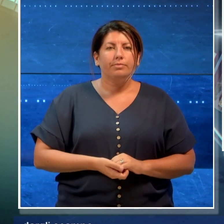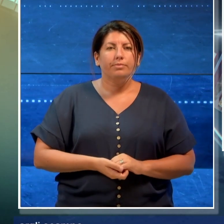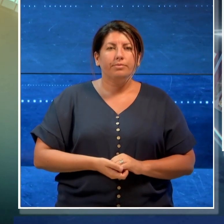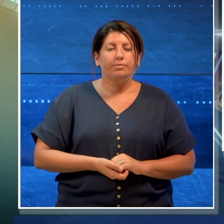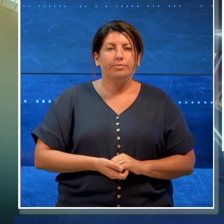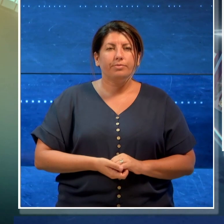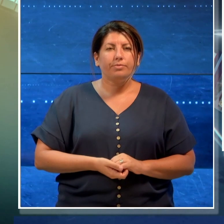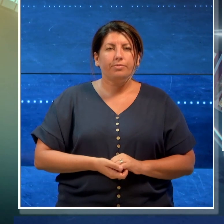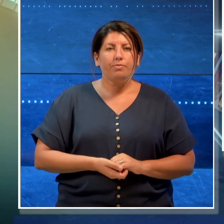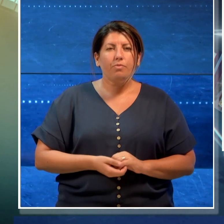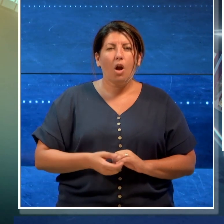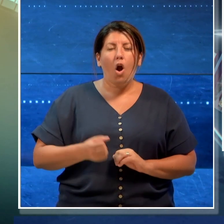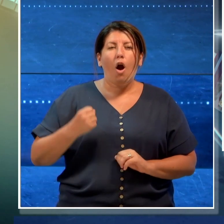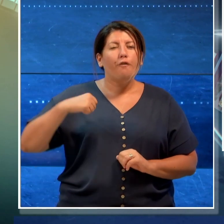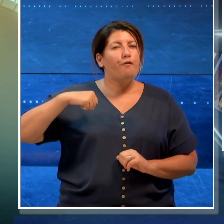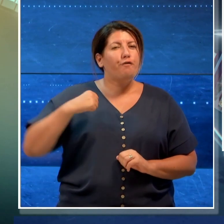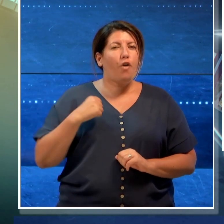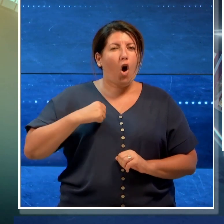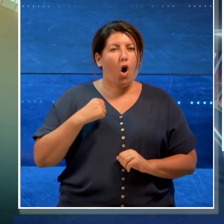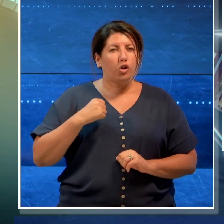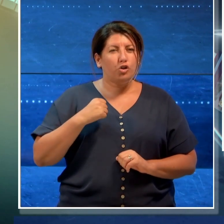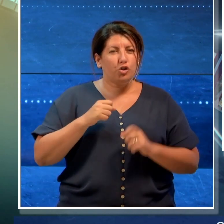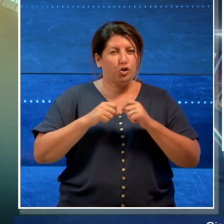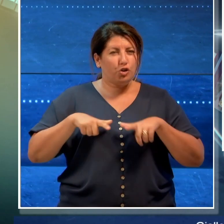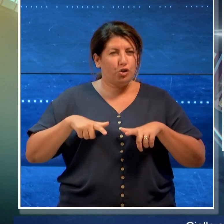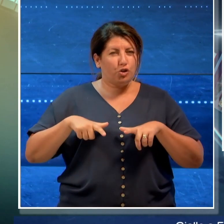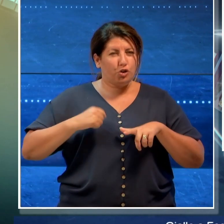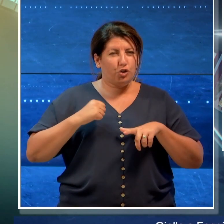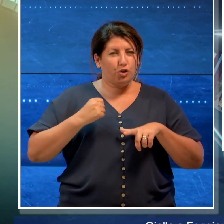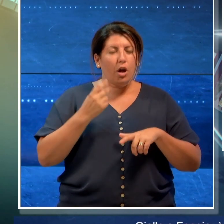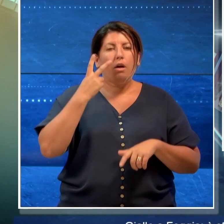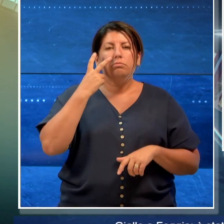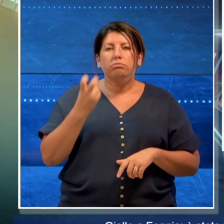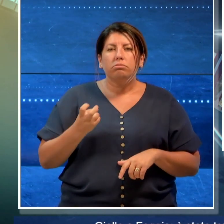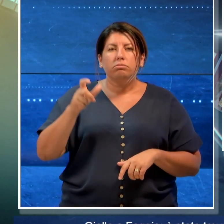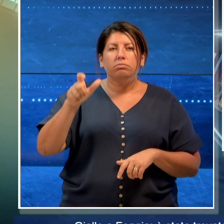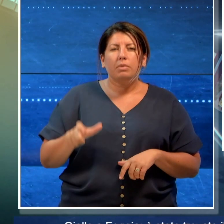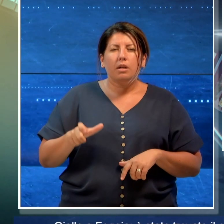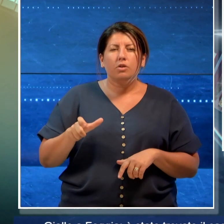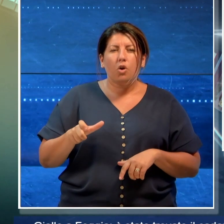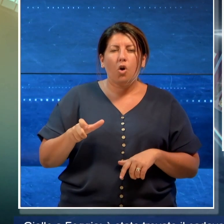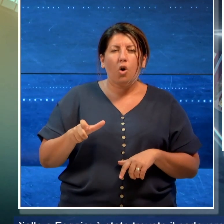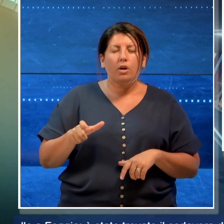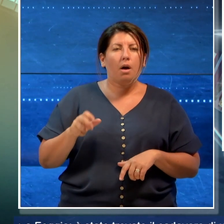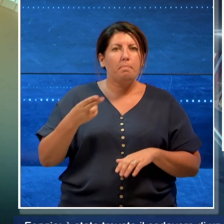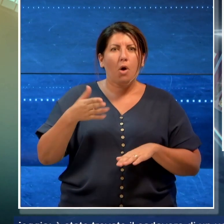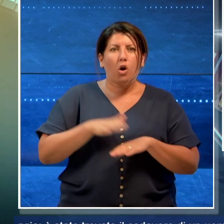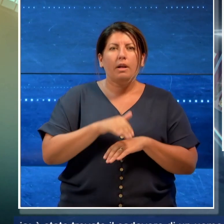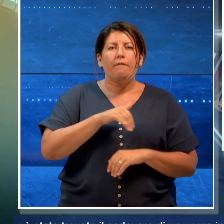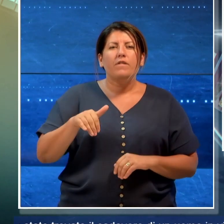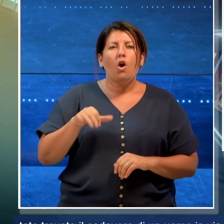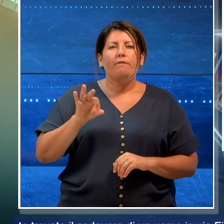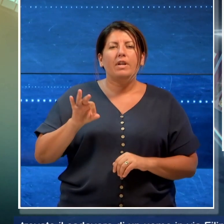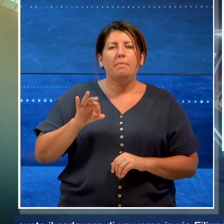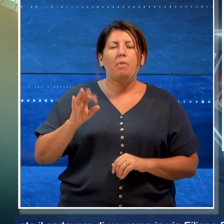Giallo a Foggia è stato trovato il cadavere di un uomo in via Filippo Buonarota. Secondo le